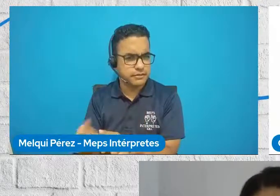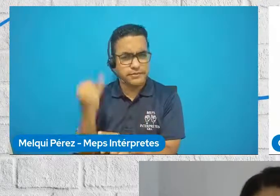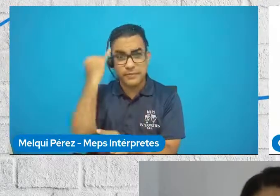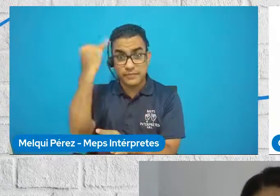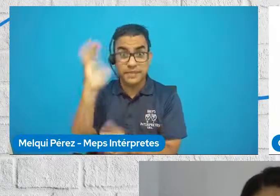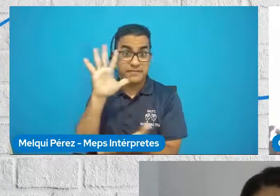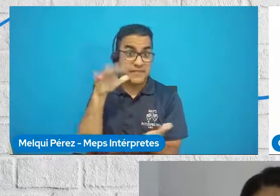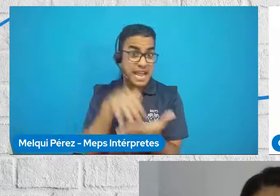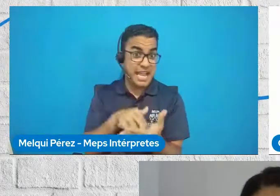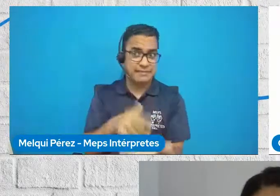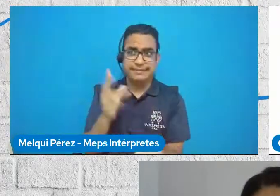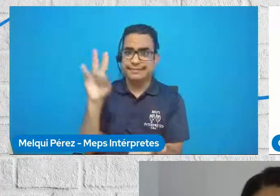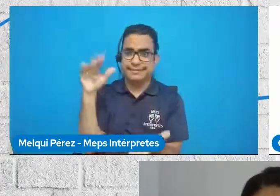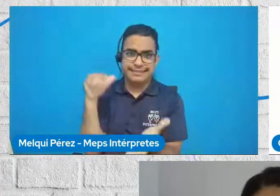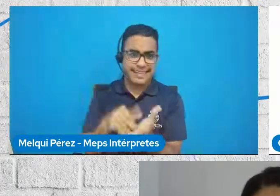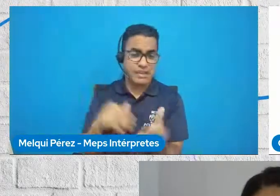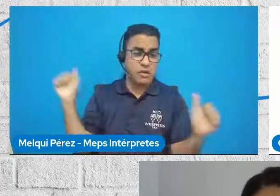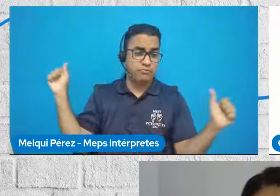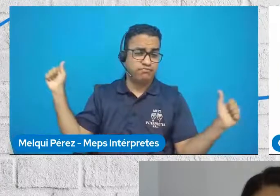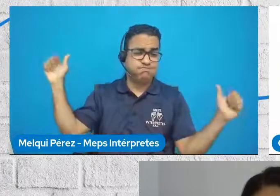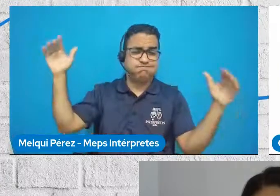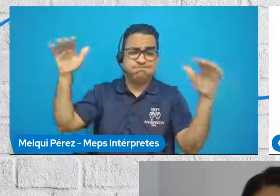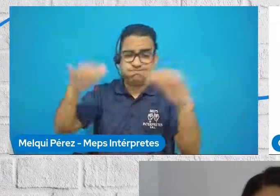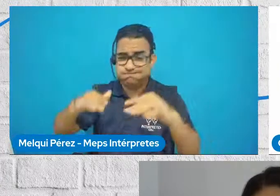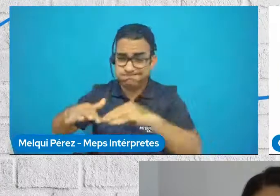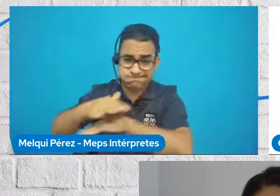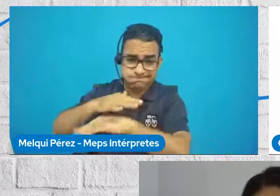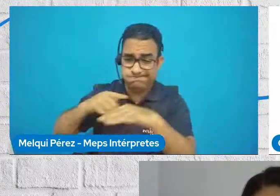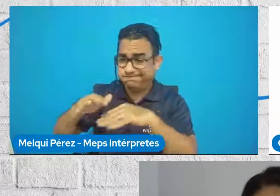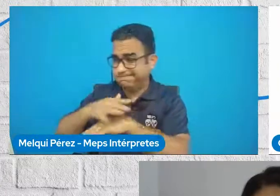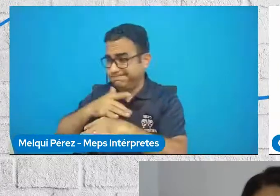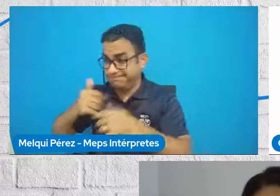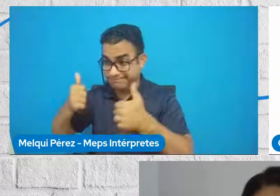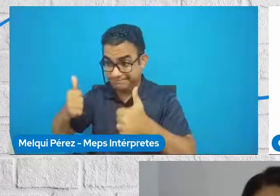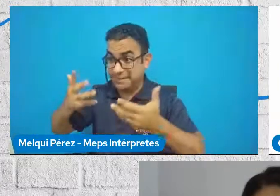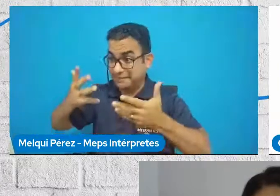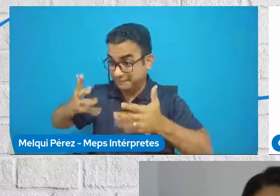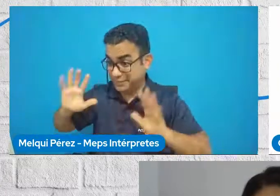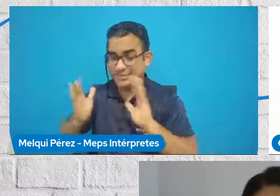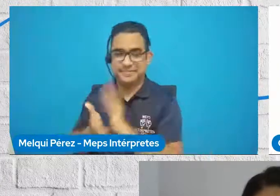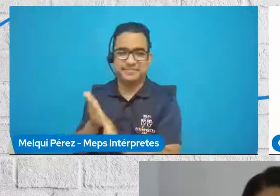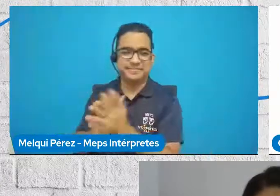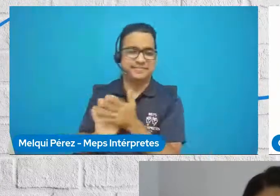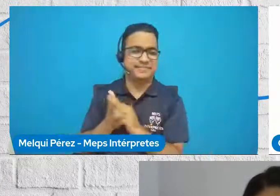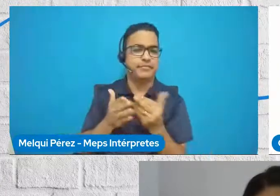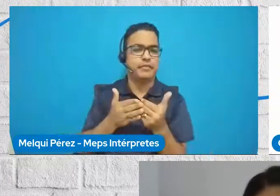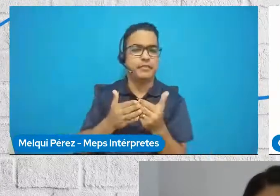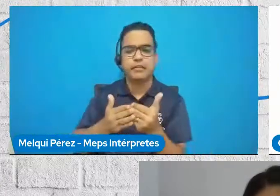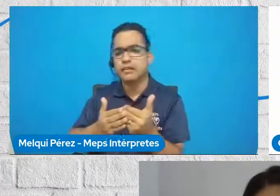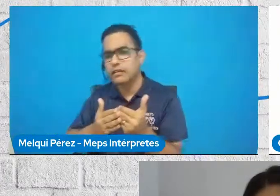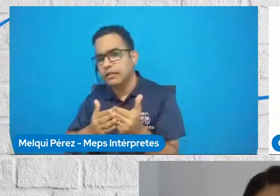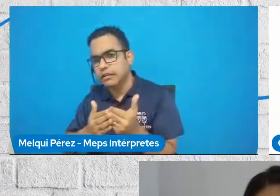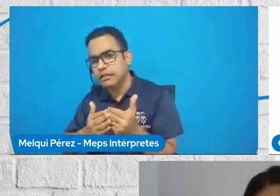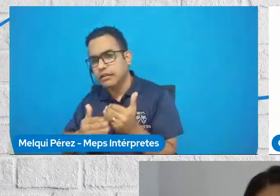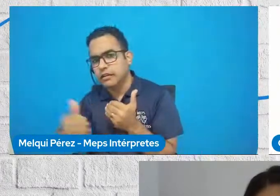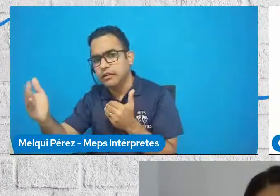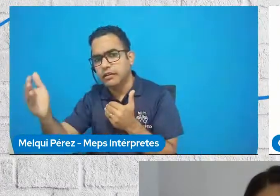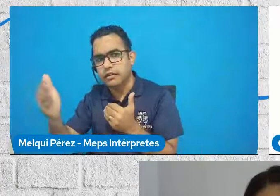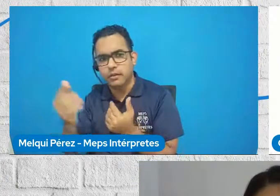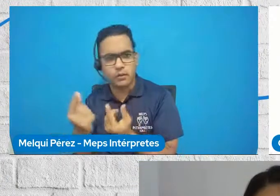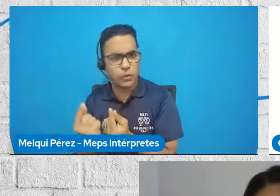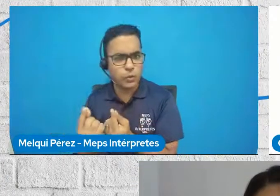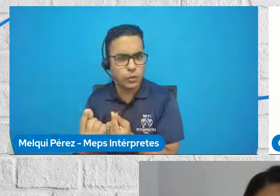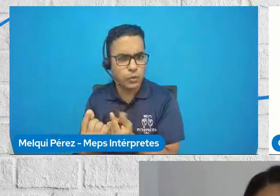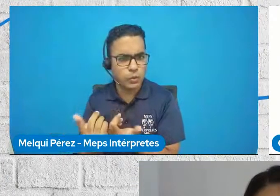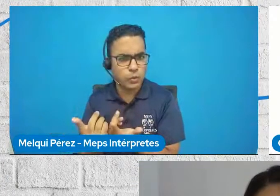voluntarios, 7 mil voluntarios que están motivados, ¿no? Motivados, motivadas, ¿qué pasa? ¿Cuál es ese legado? ¿Cómo lo han experimentado